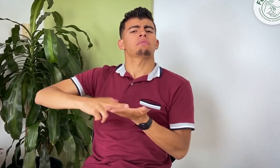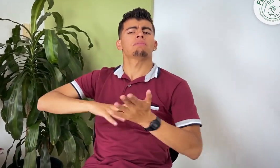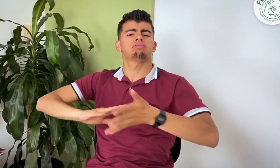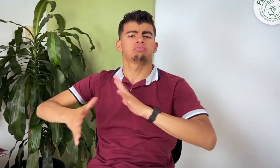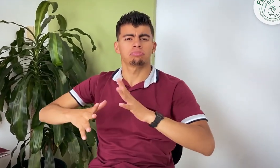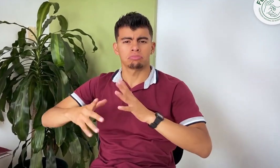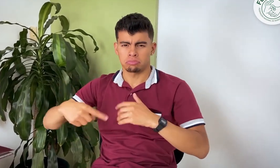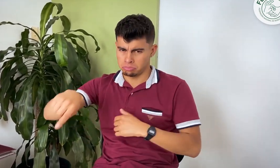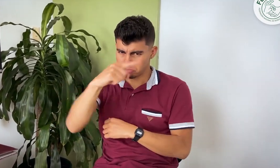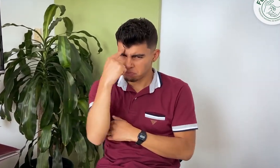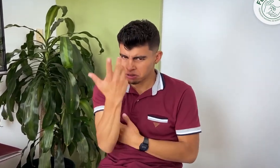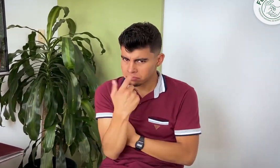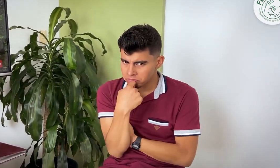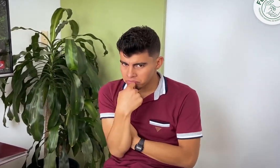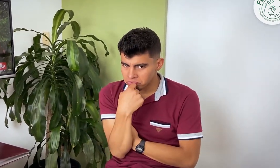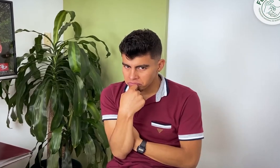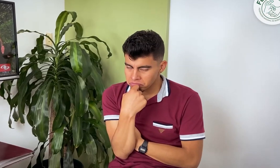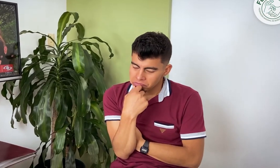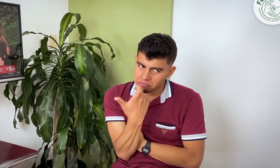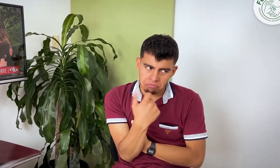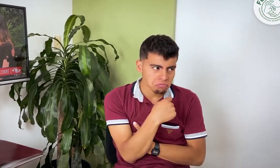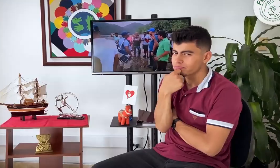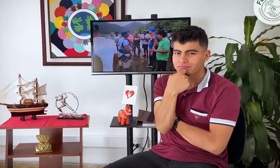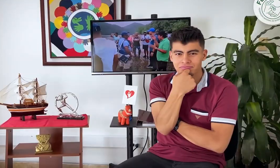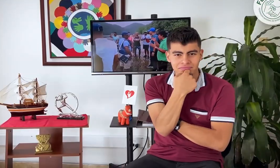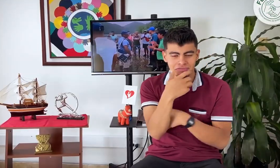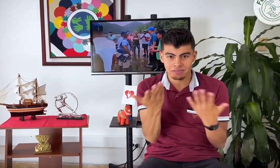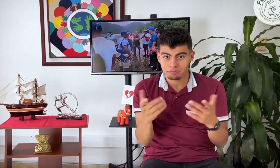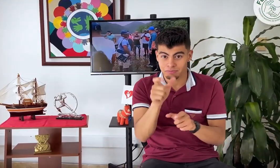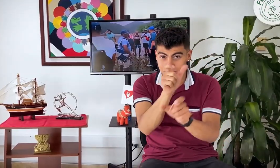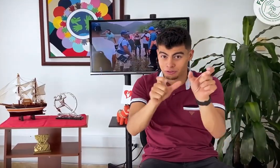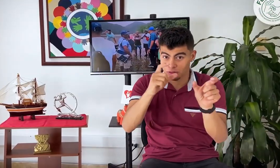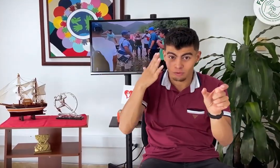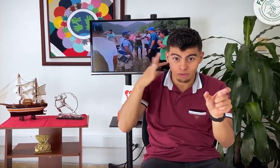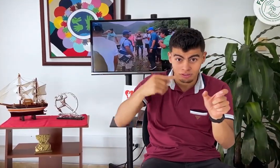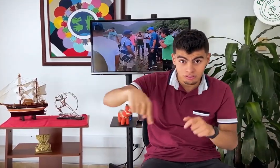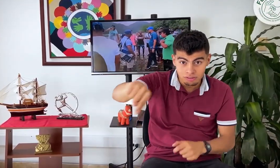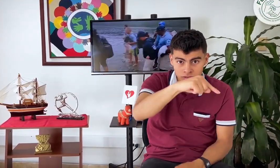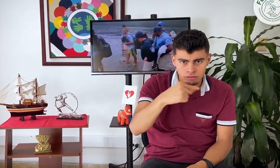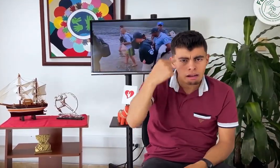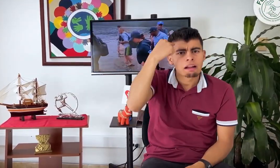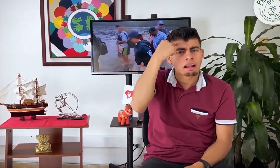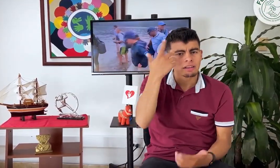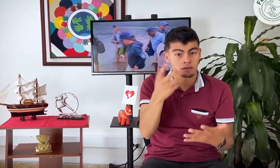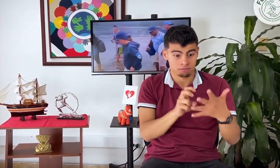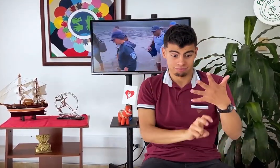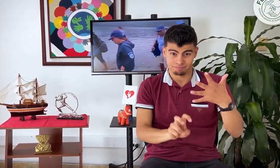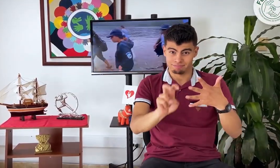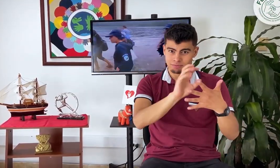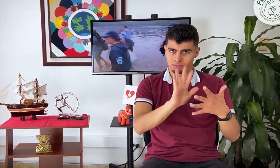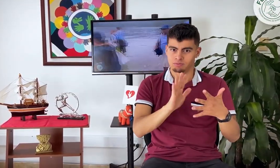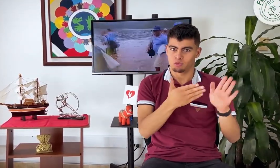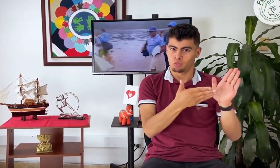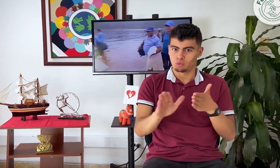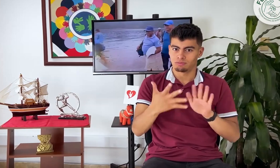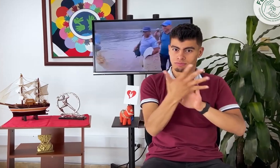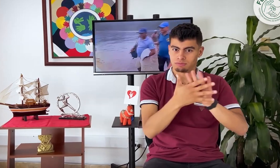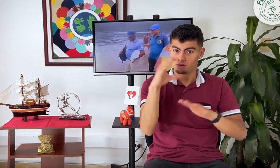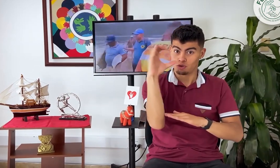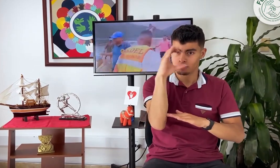señas. ¿Qué opinan al respecto? Para aquellos oyentes que creen que basta con haber culminado todos los niveles de los cursos